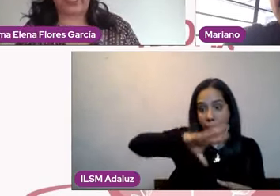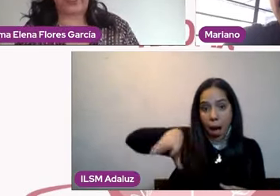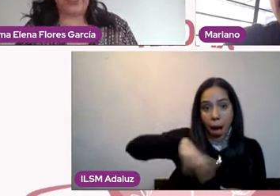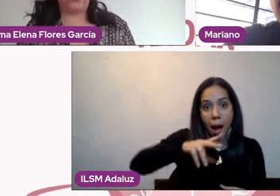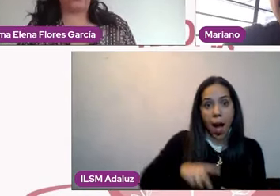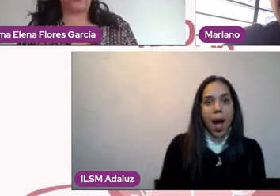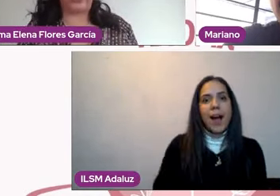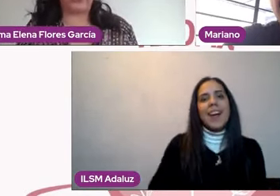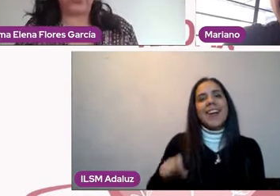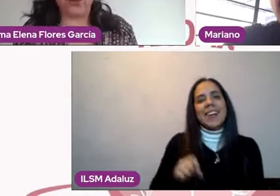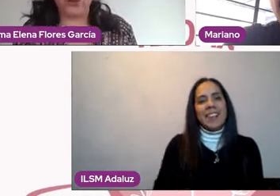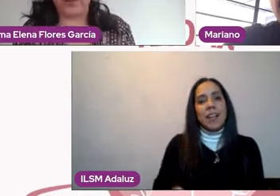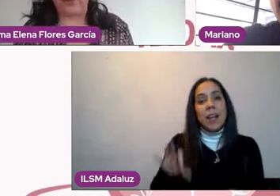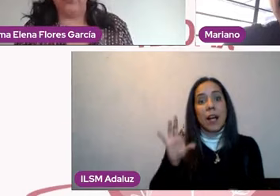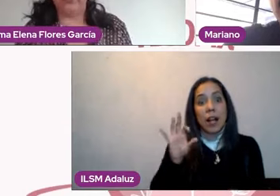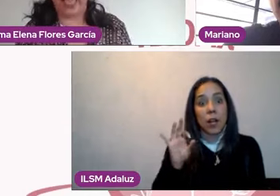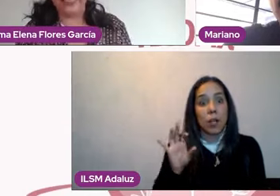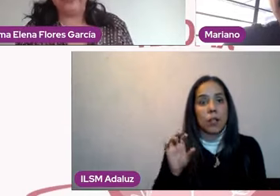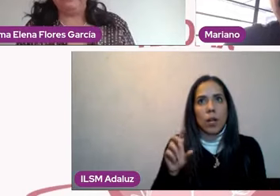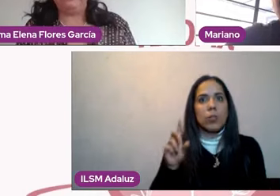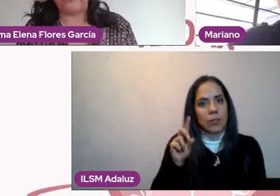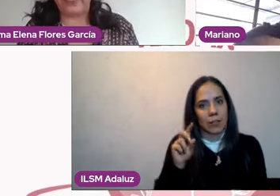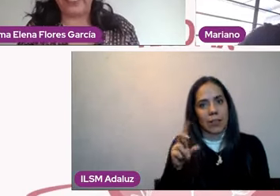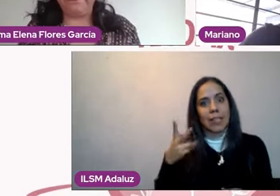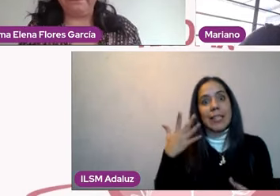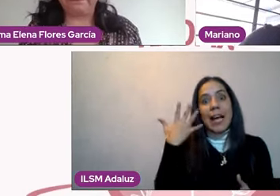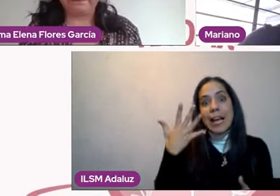ahorita voy a leer con todo cariño su pregunta,